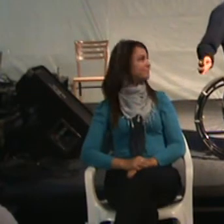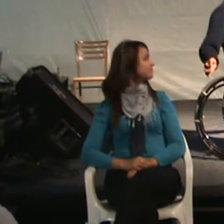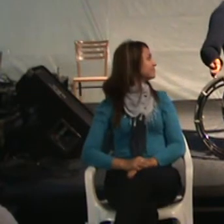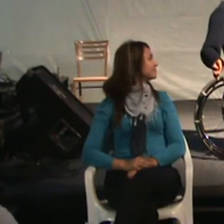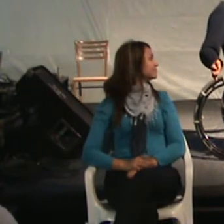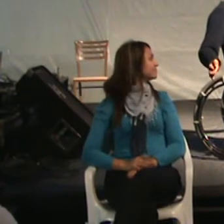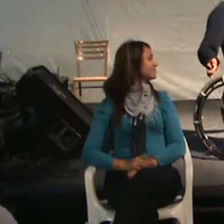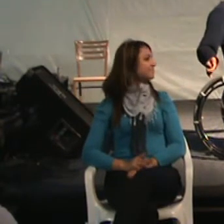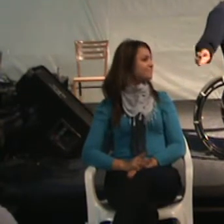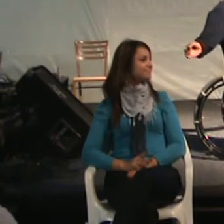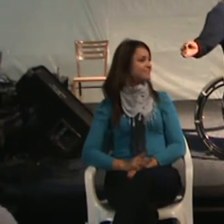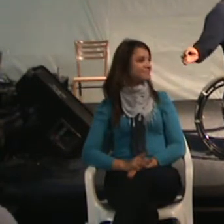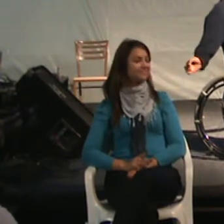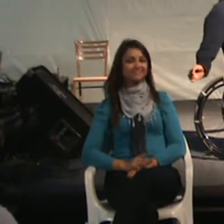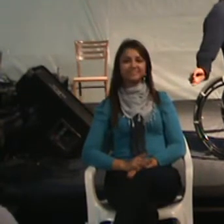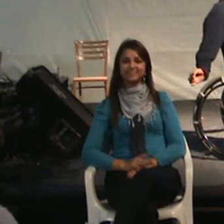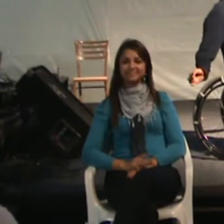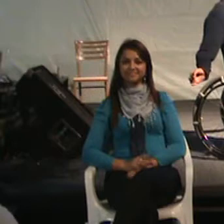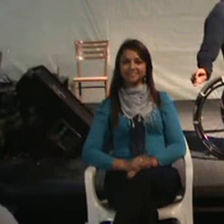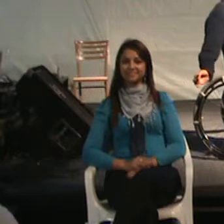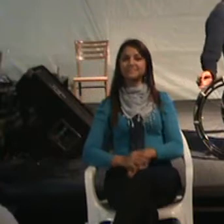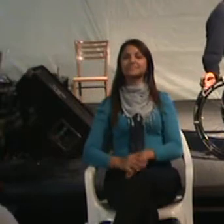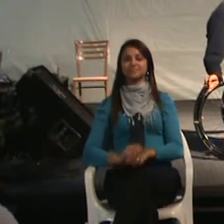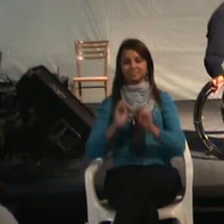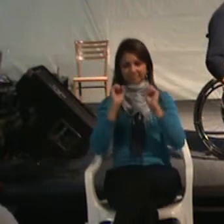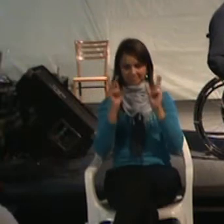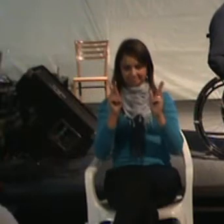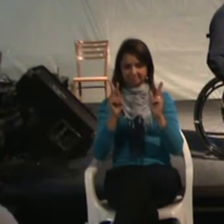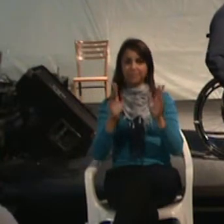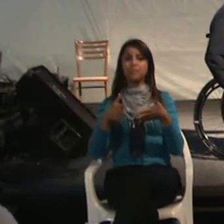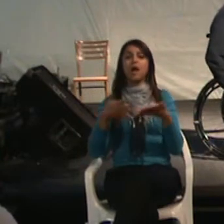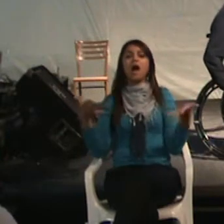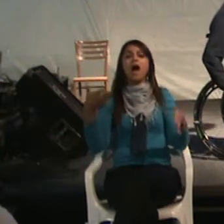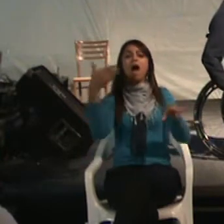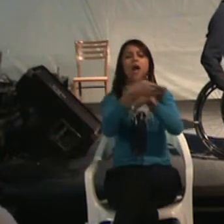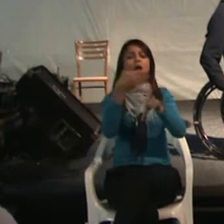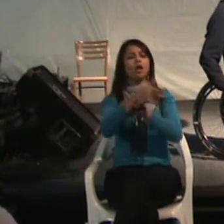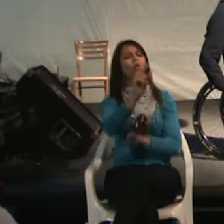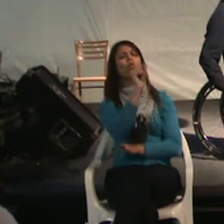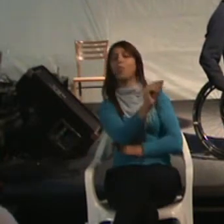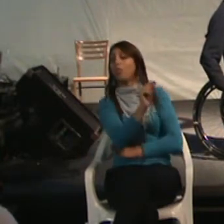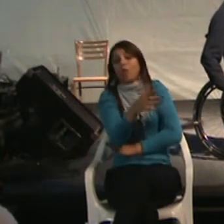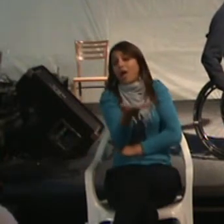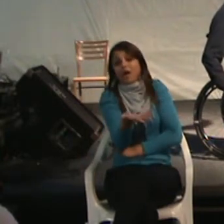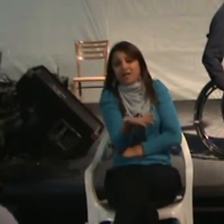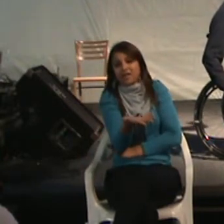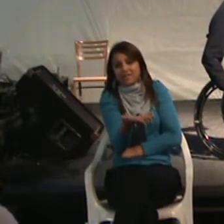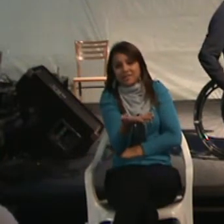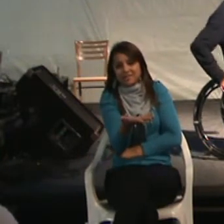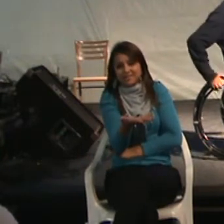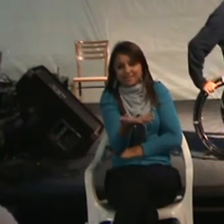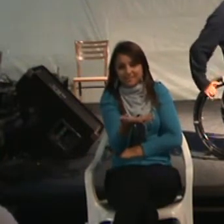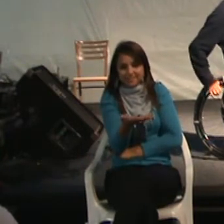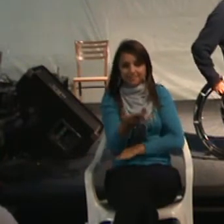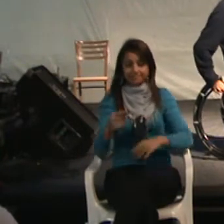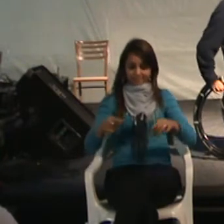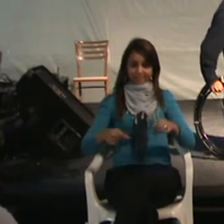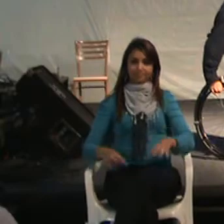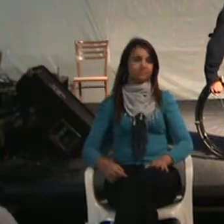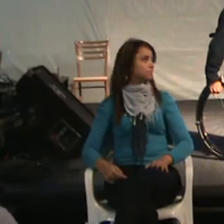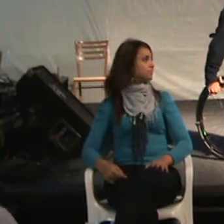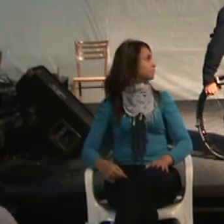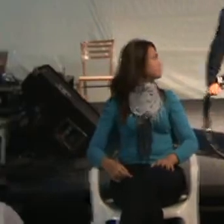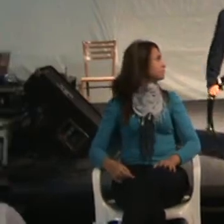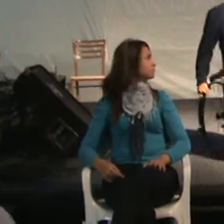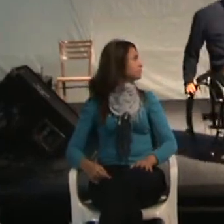Mas o que é essa acessibilidade? Afinal, condição para utilização, olha